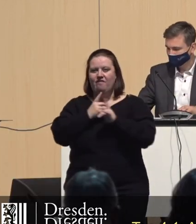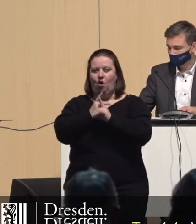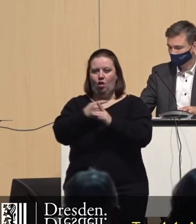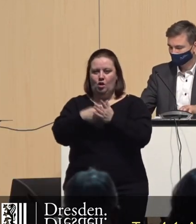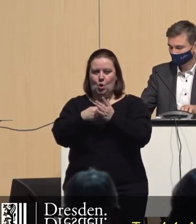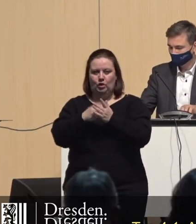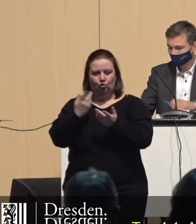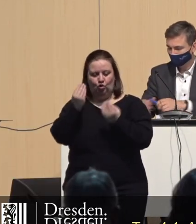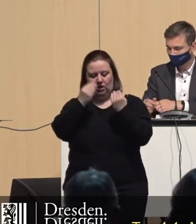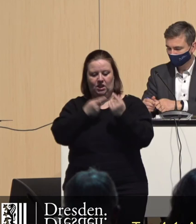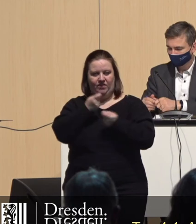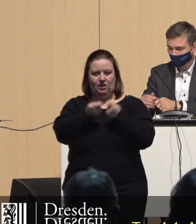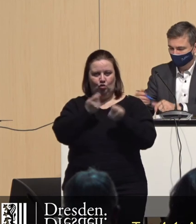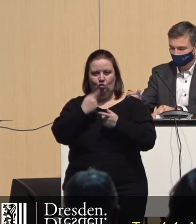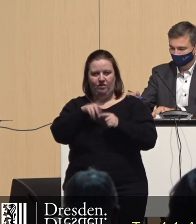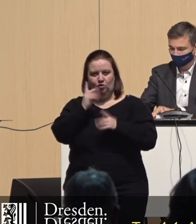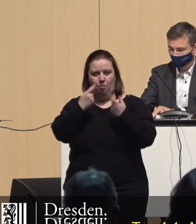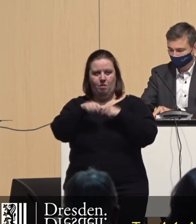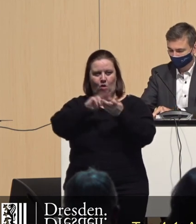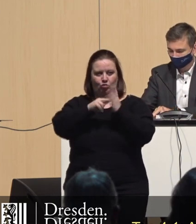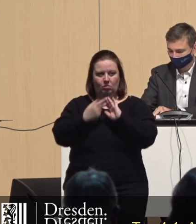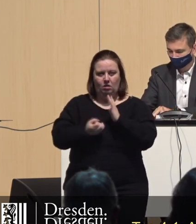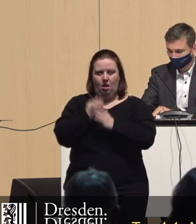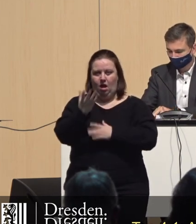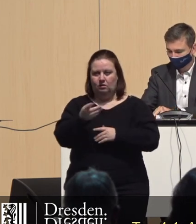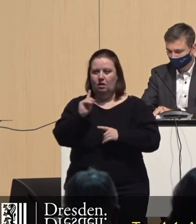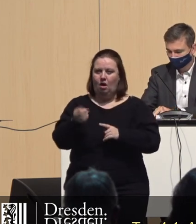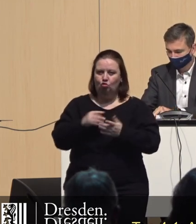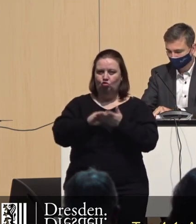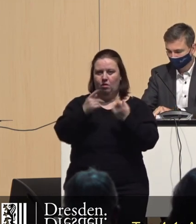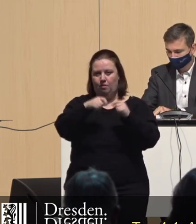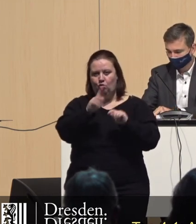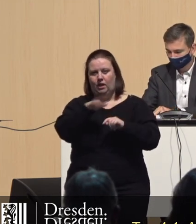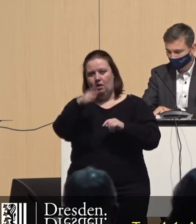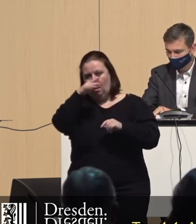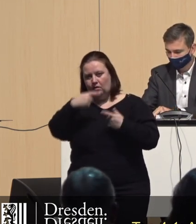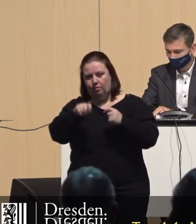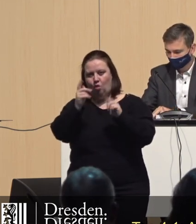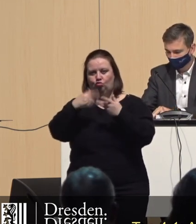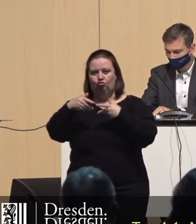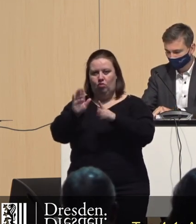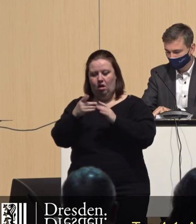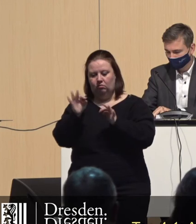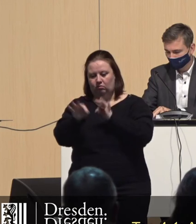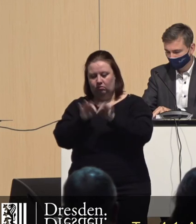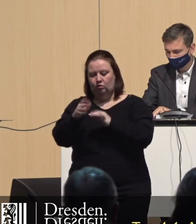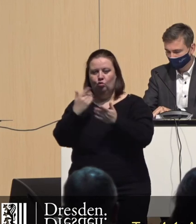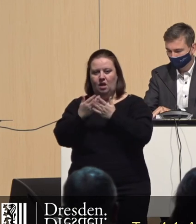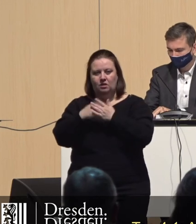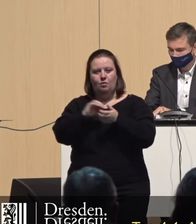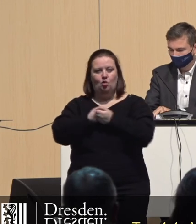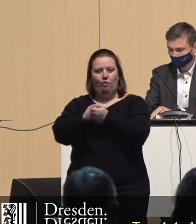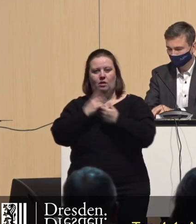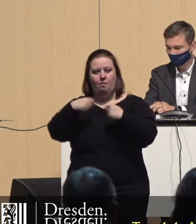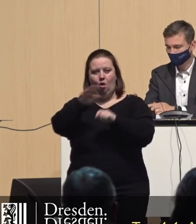entstehen durch solche Investitionen, wenn wir einen Bebauungsplan erlassen, müssen wir Schulen bauen, müssen wir Kindergärten bauen, müssen wir Straßen unterhalten und dafür ist das kooperative